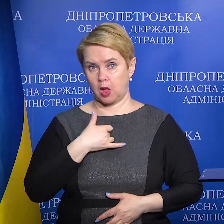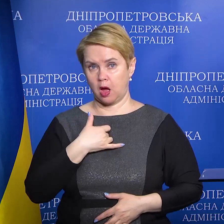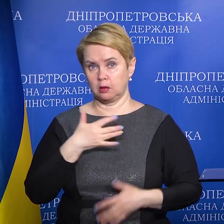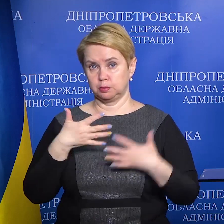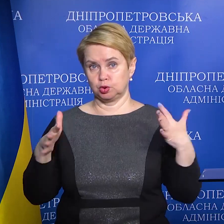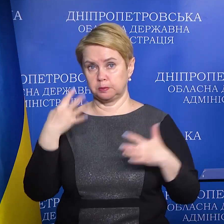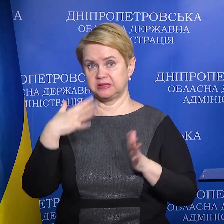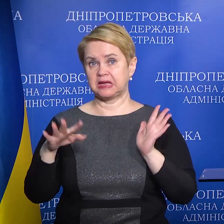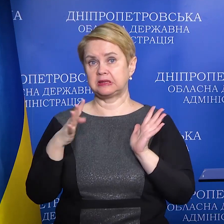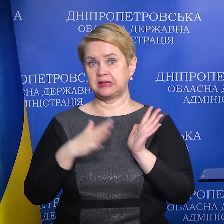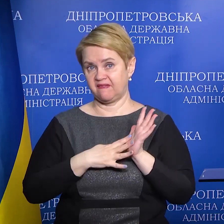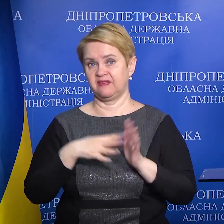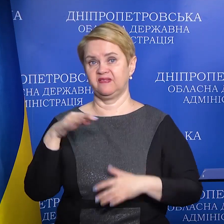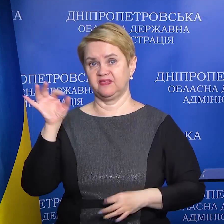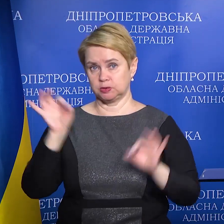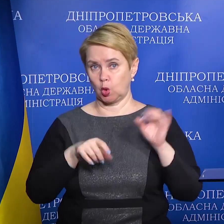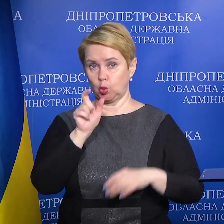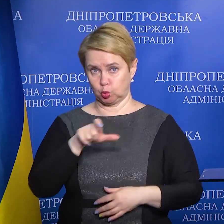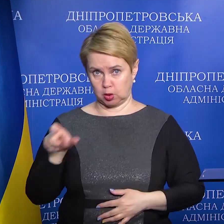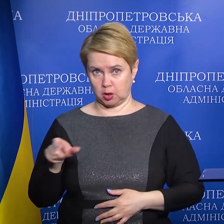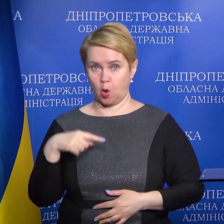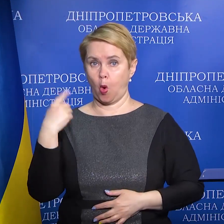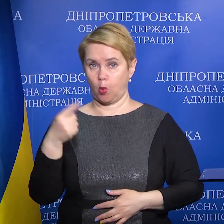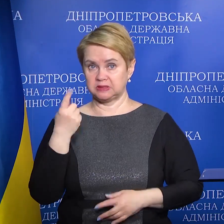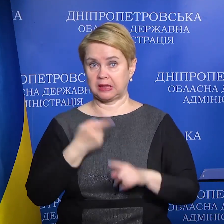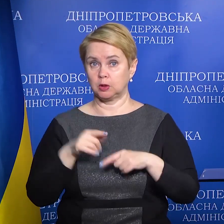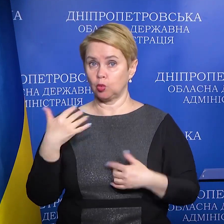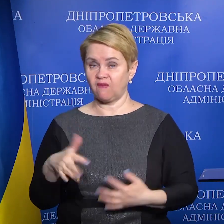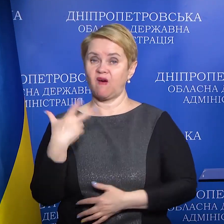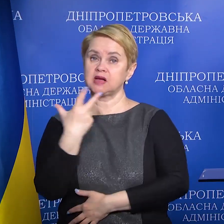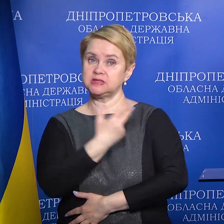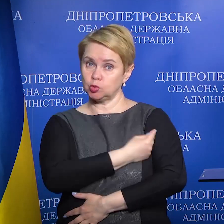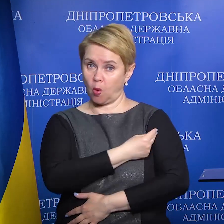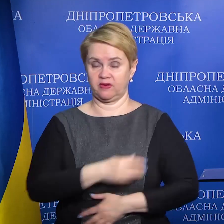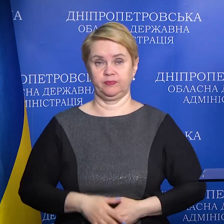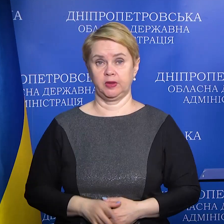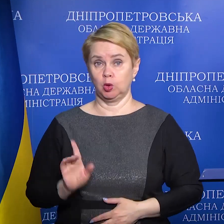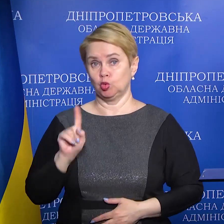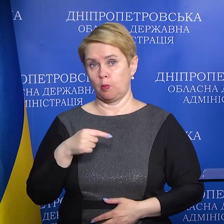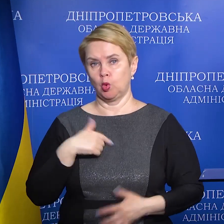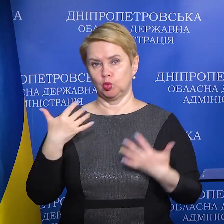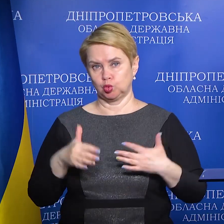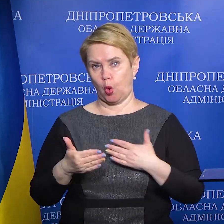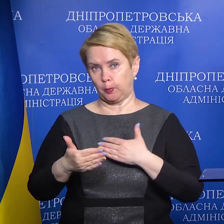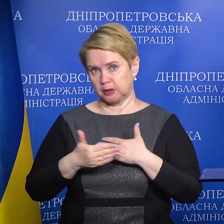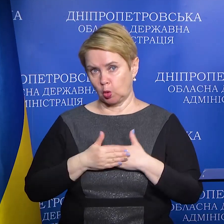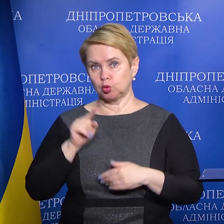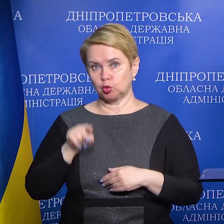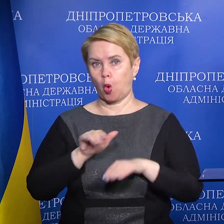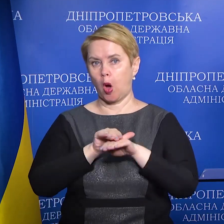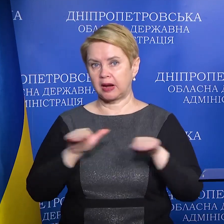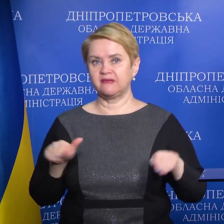більше 59% людей в області, які вакциновані, і тому ми вже підходимо до того